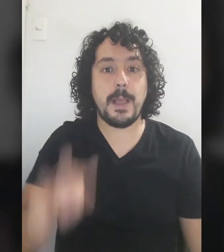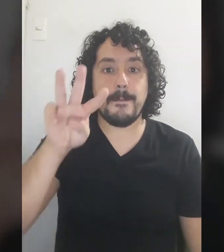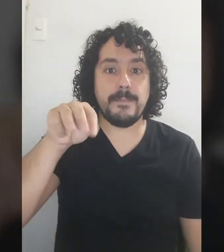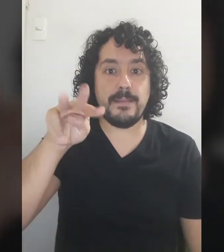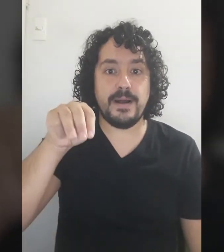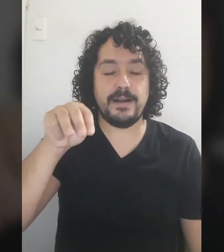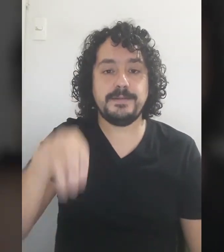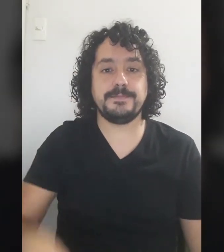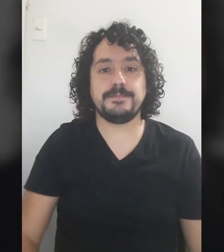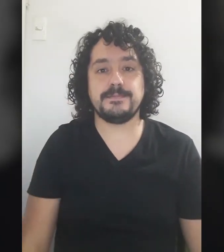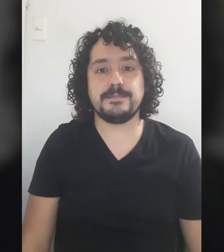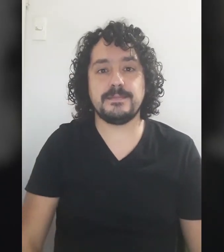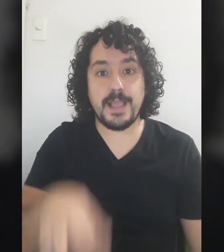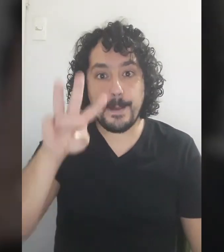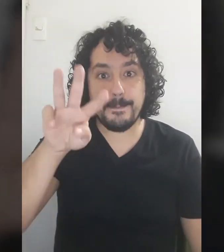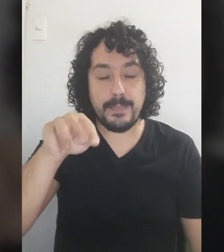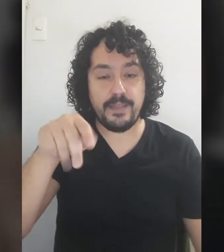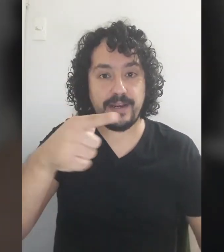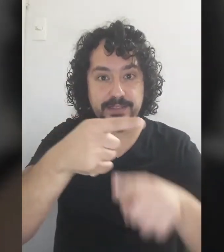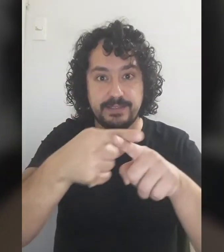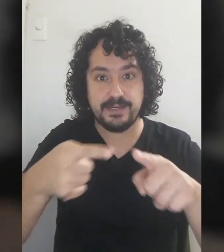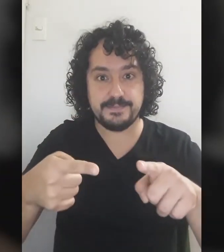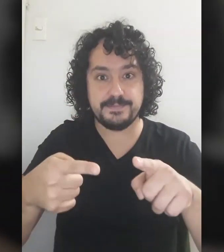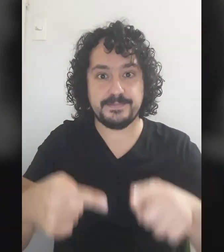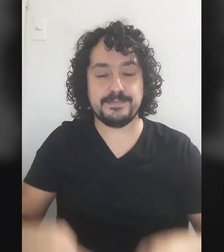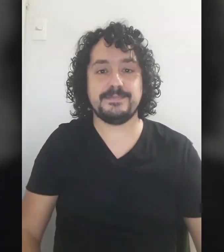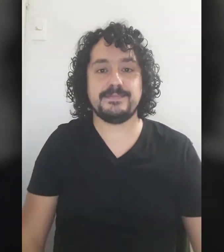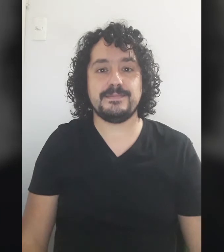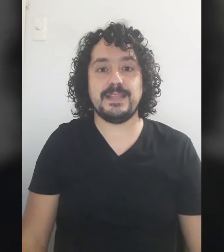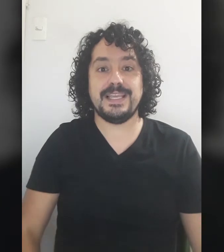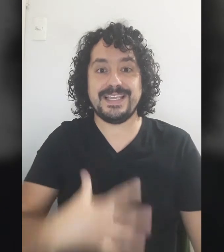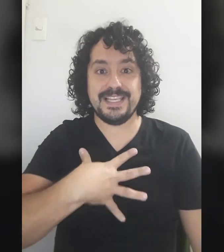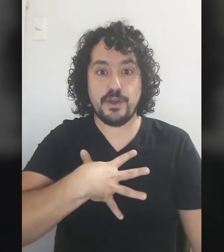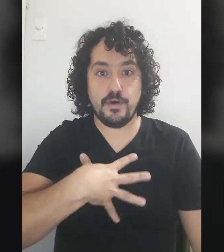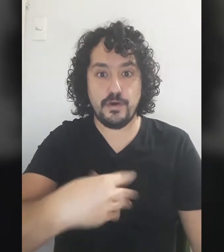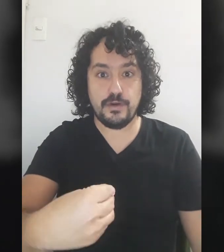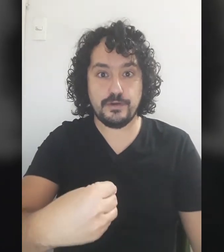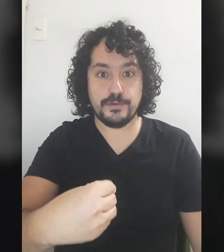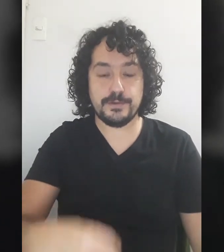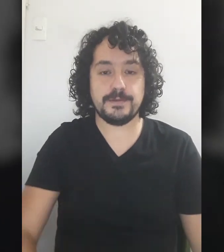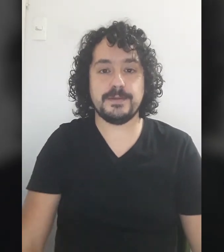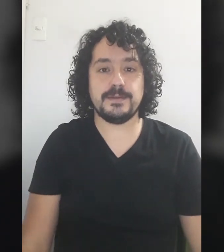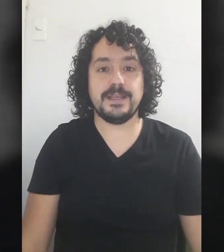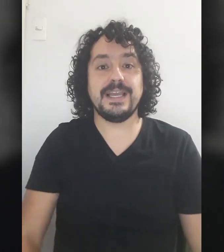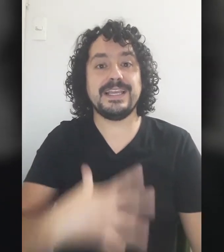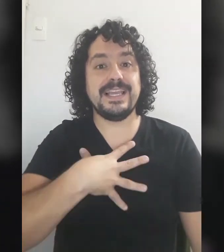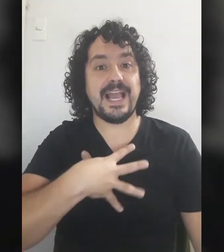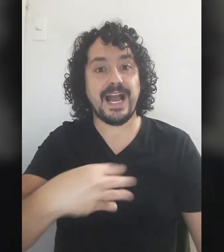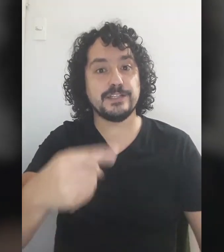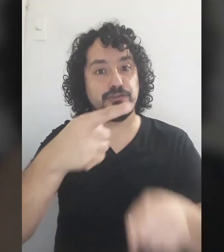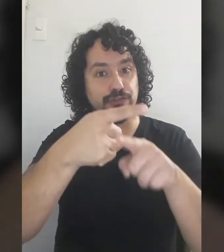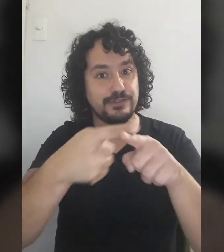Mamá Madrastra Hijo Hijastro